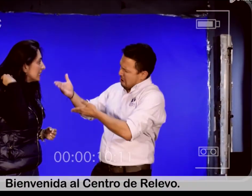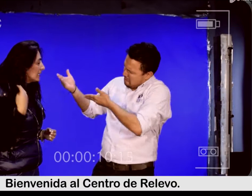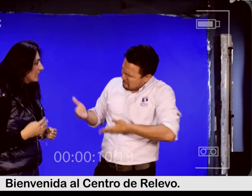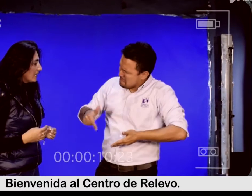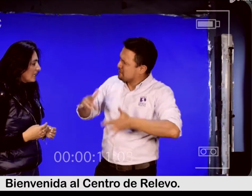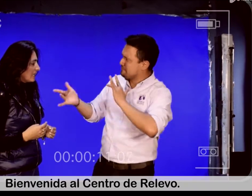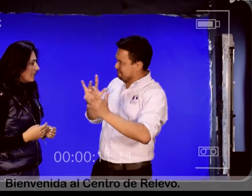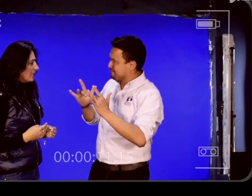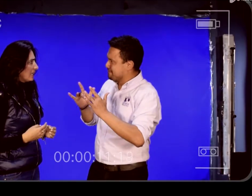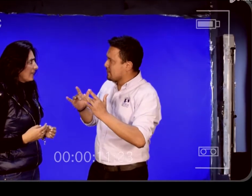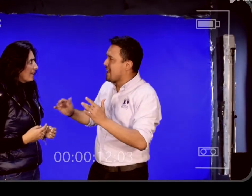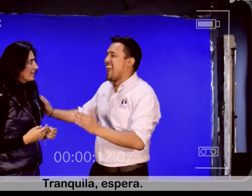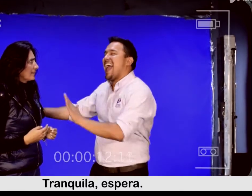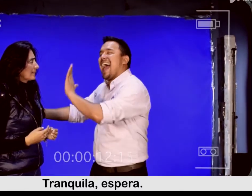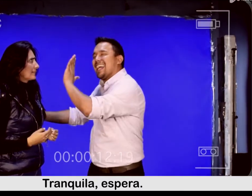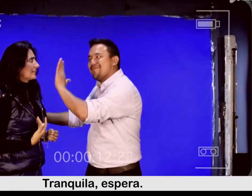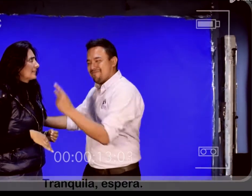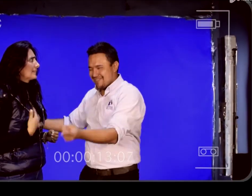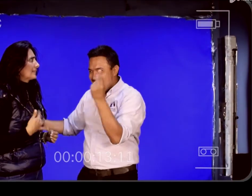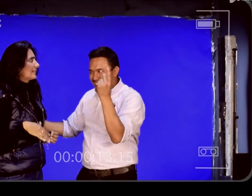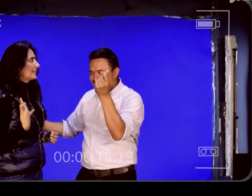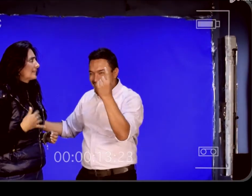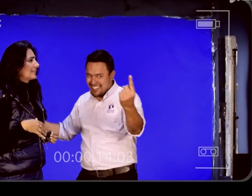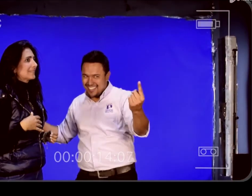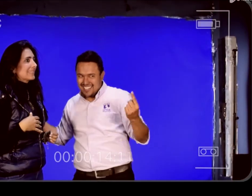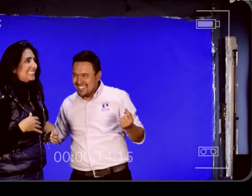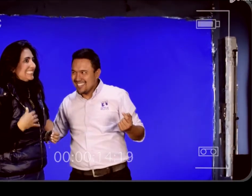Bienvenida al Centro de Relevo. Ah, tranquila, espera.